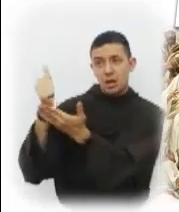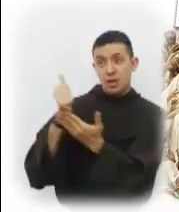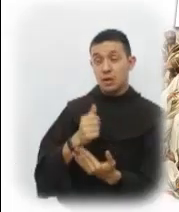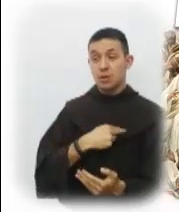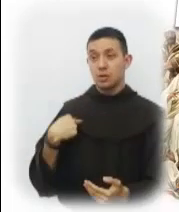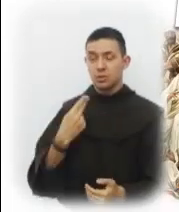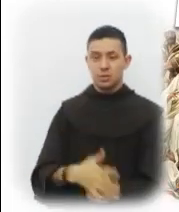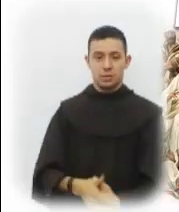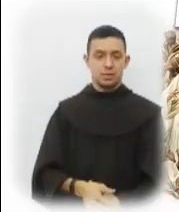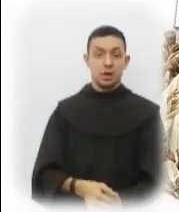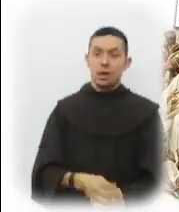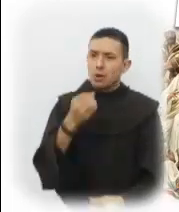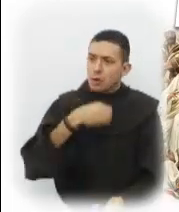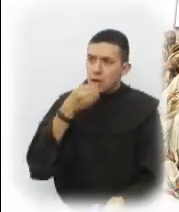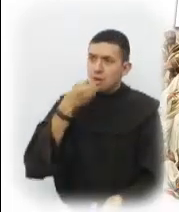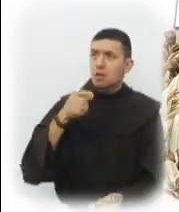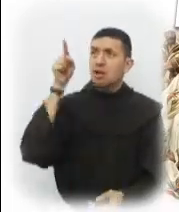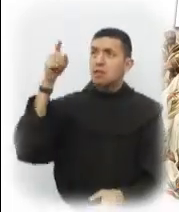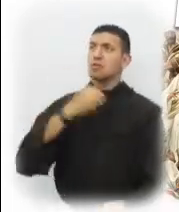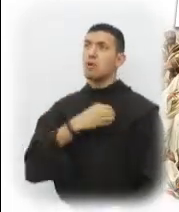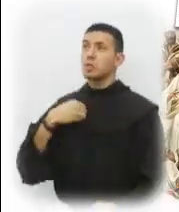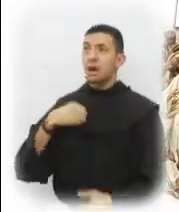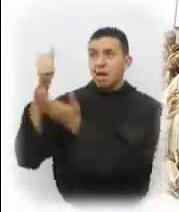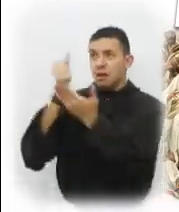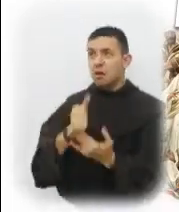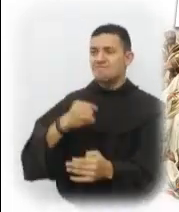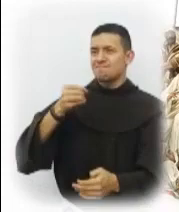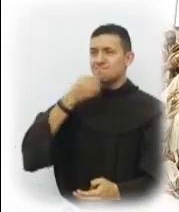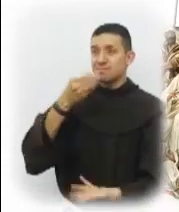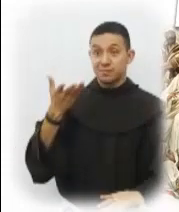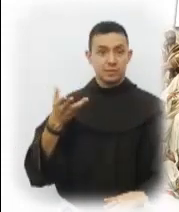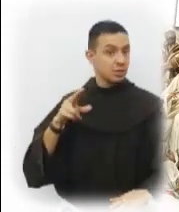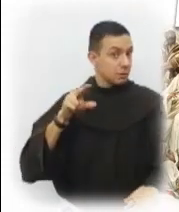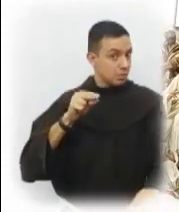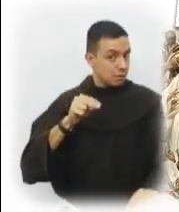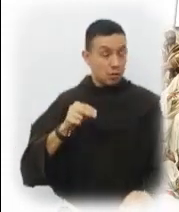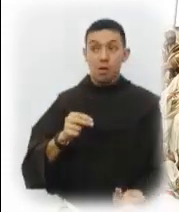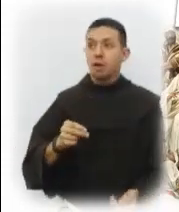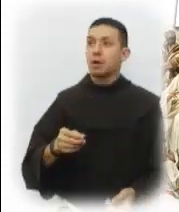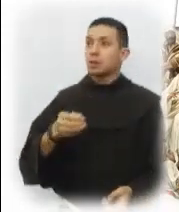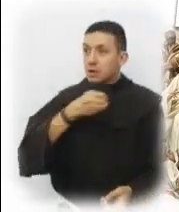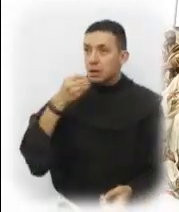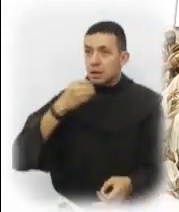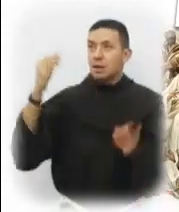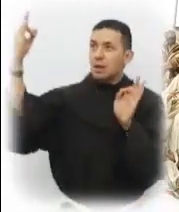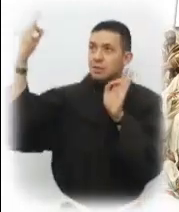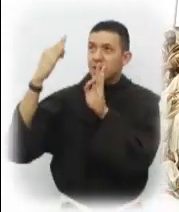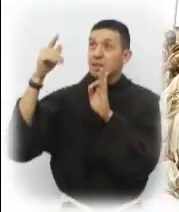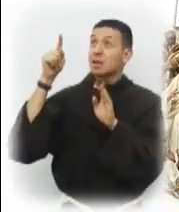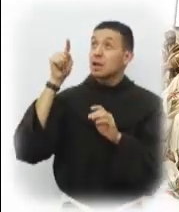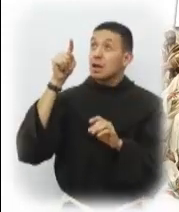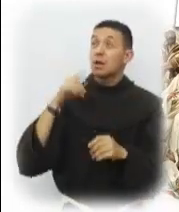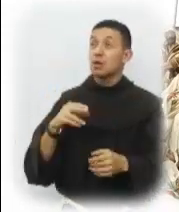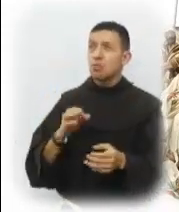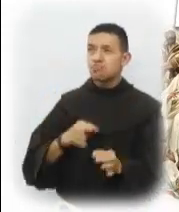su fuerza, pero no sin nuestra participación. Nuestra oración no es para obligar a Dios a que nos haga nuestros gustos,